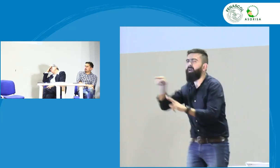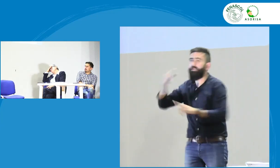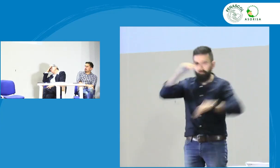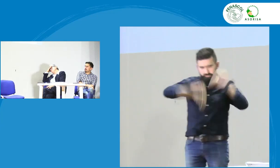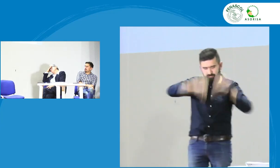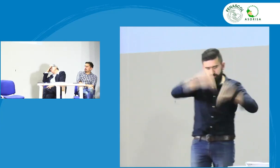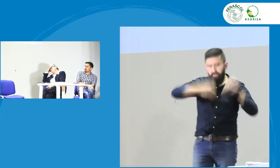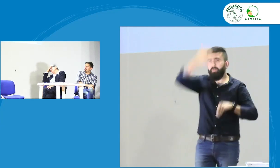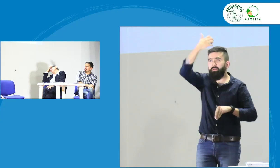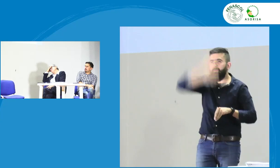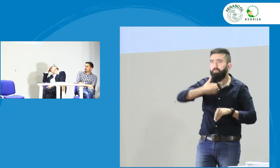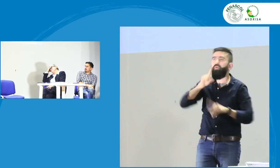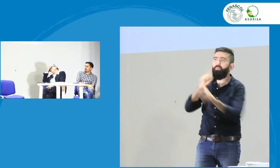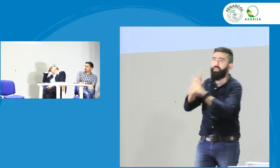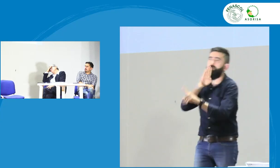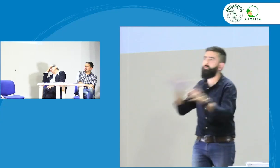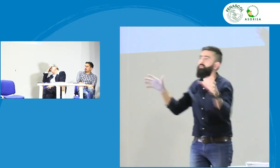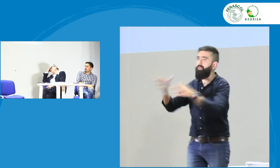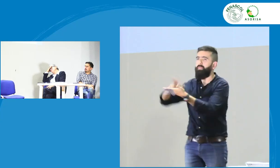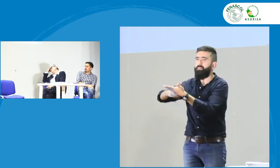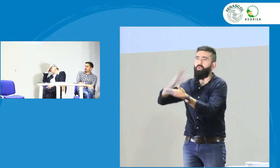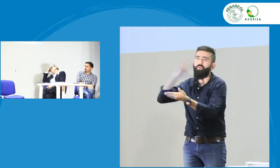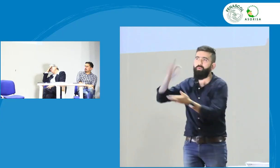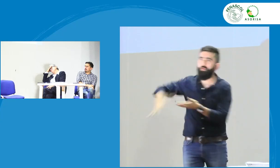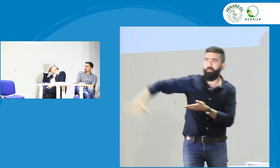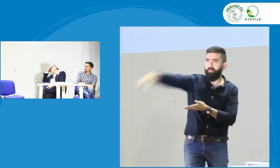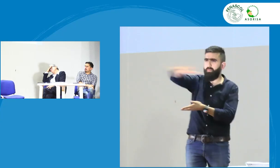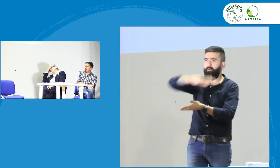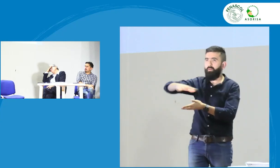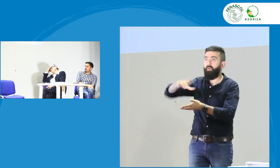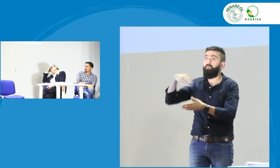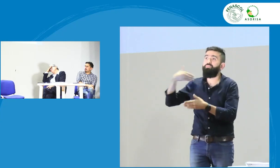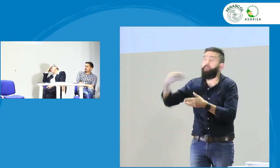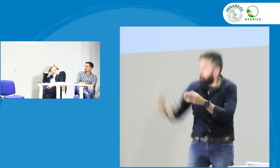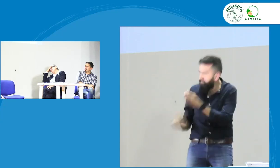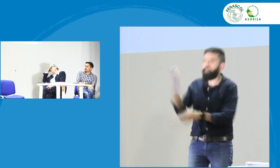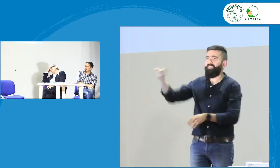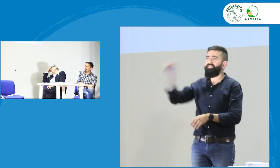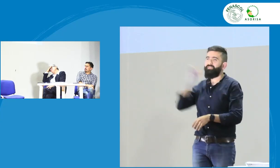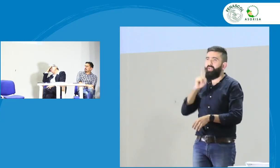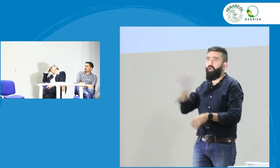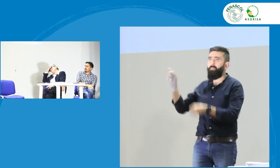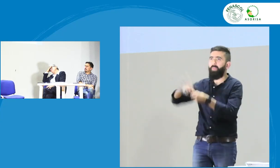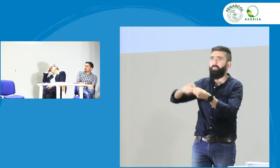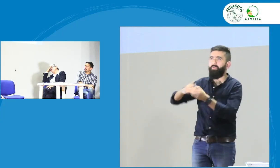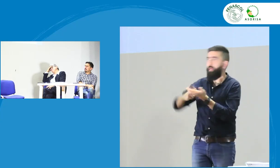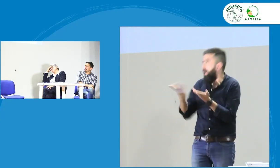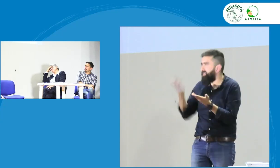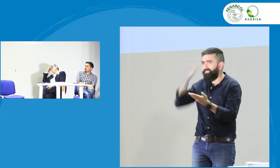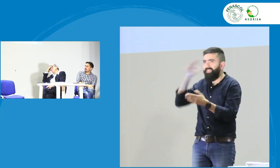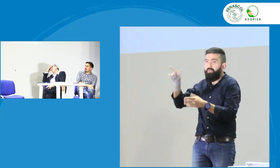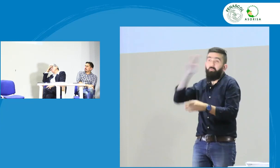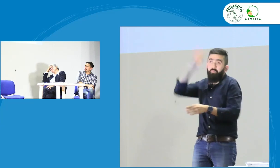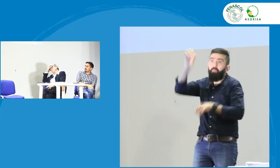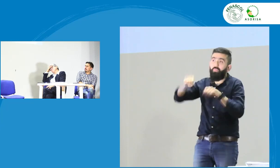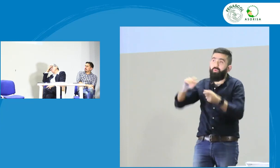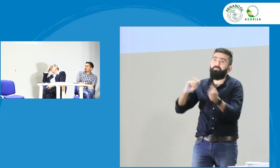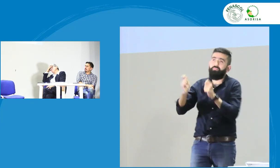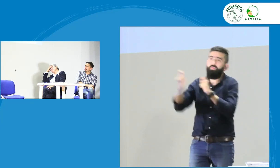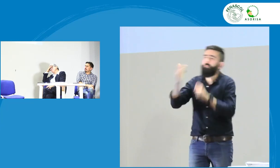responsables dijimos perfecto vamos a hacer el desarrollo del ENICE para hacer la evaluación de los intérpretes posteriormente varias personas sordas se han ido